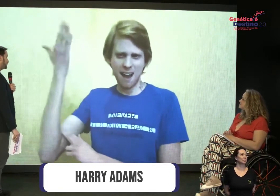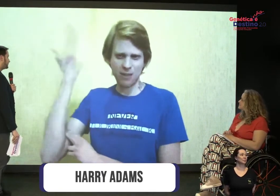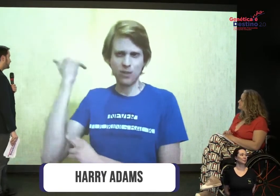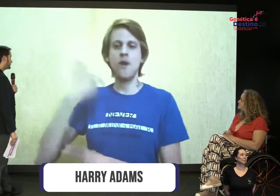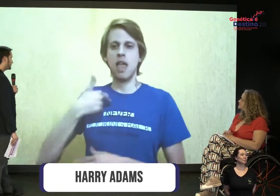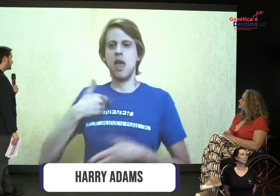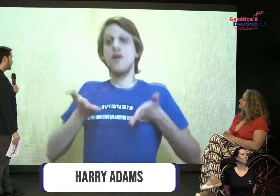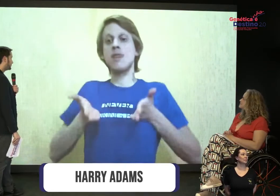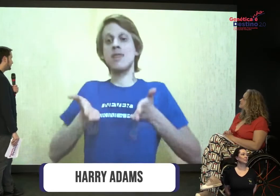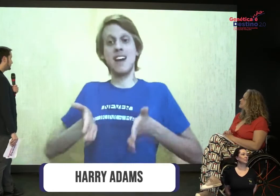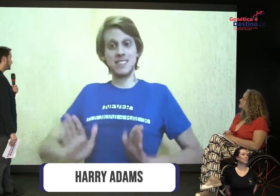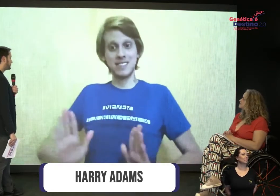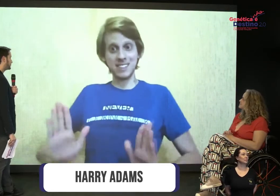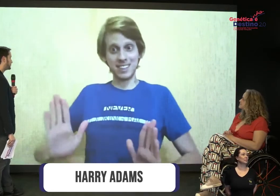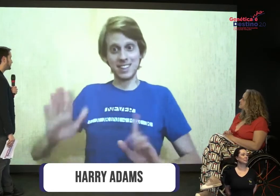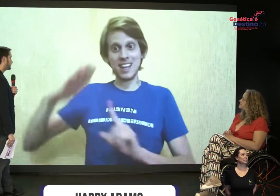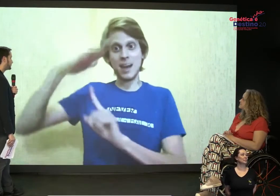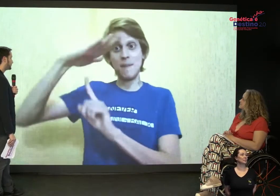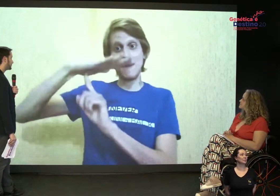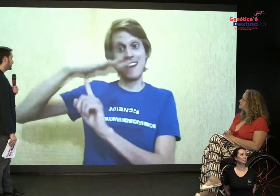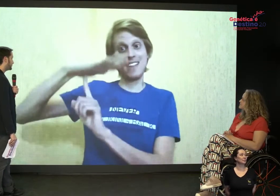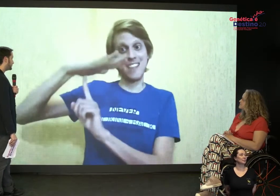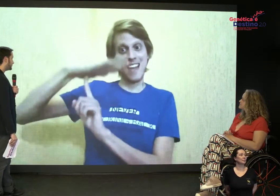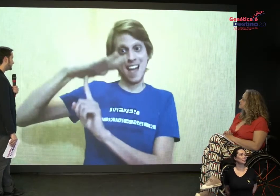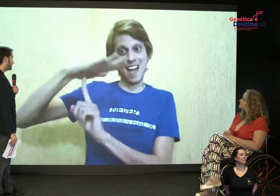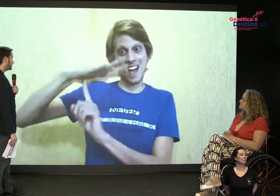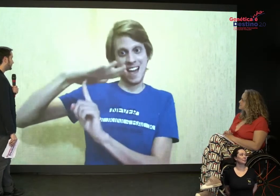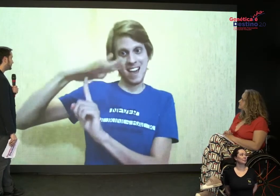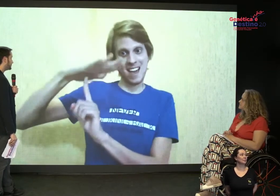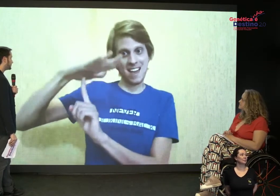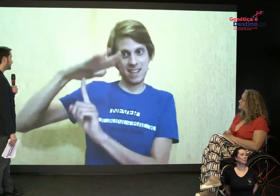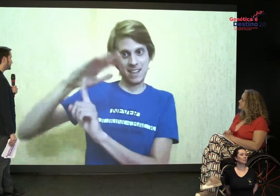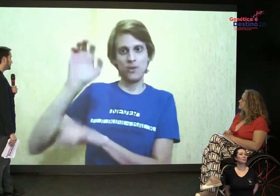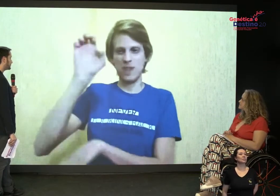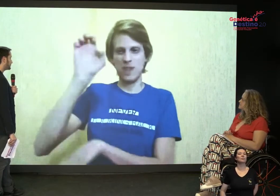passado, eu nasci...